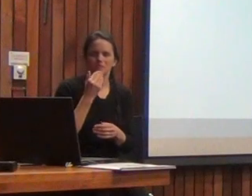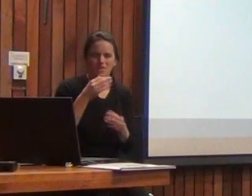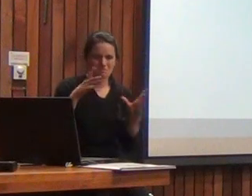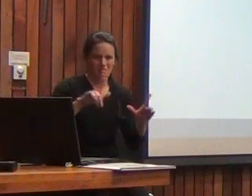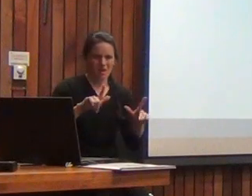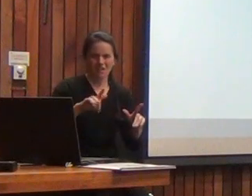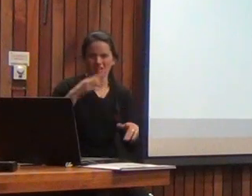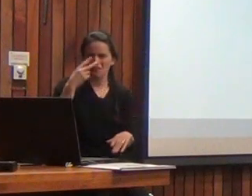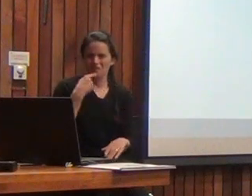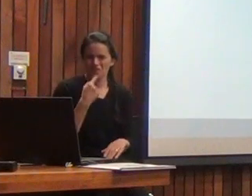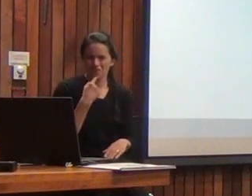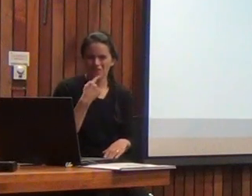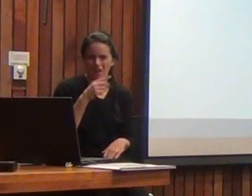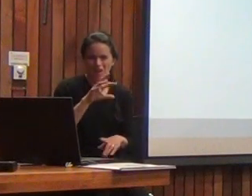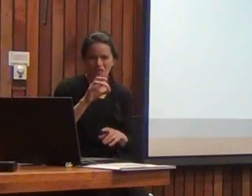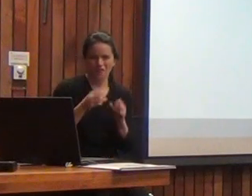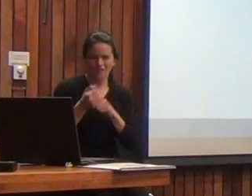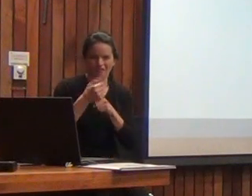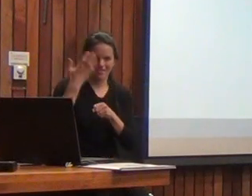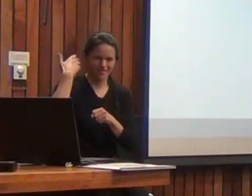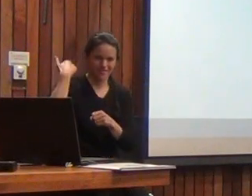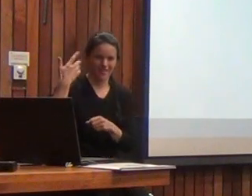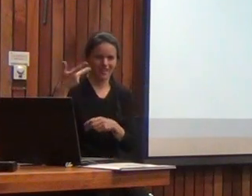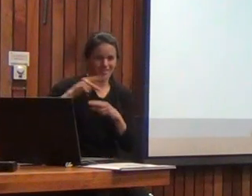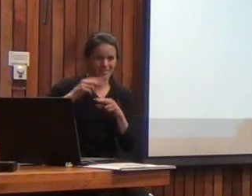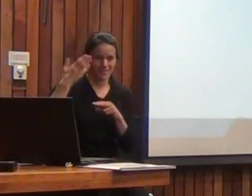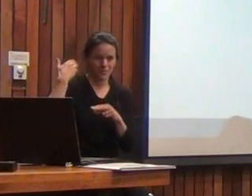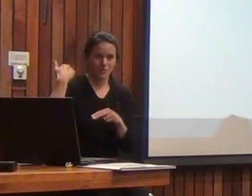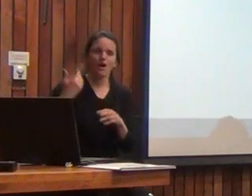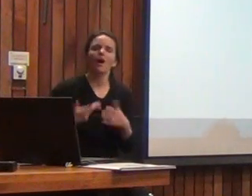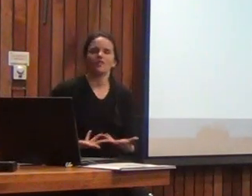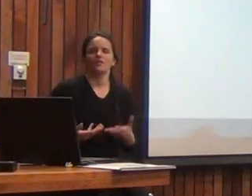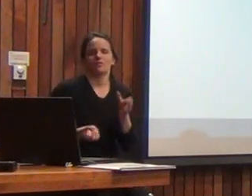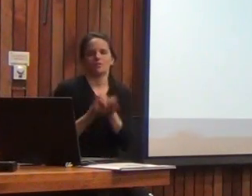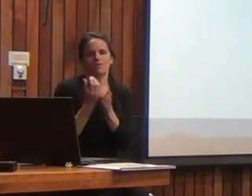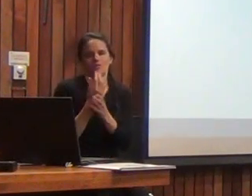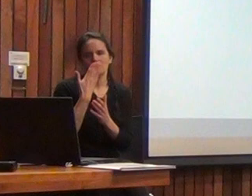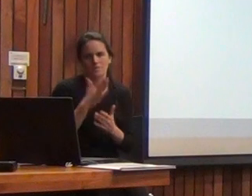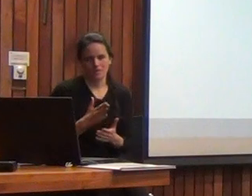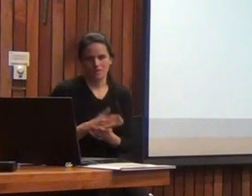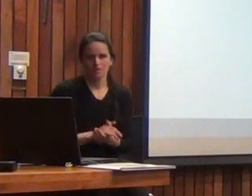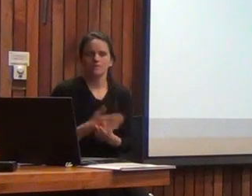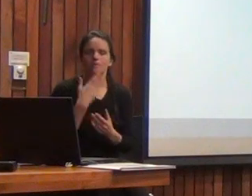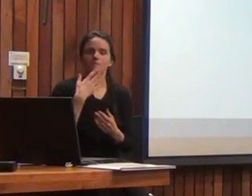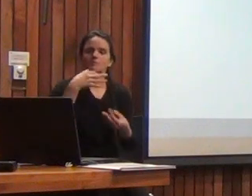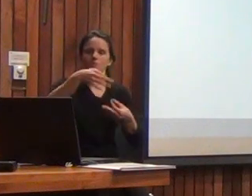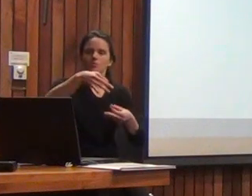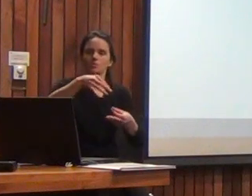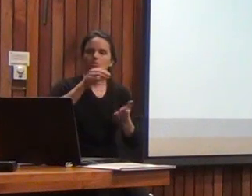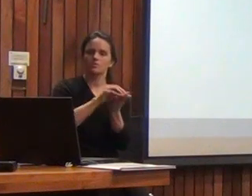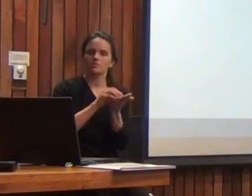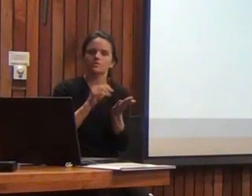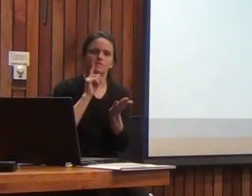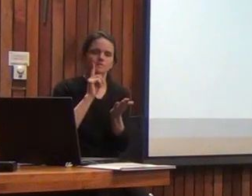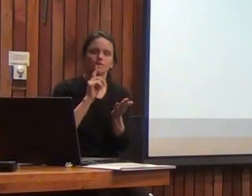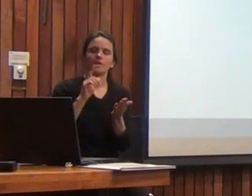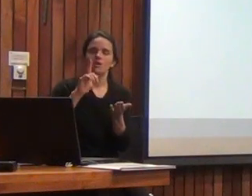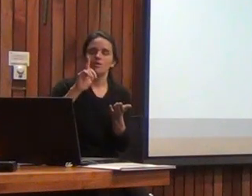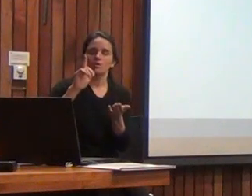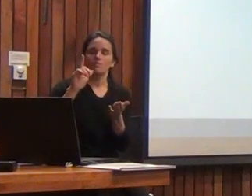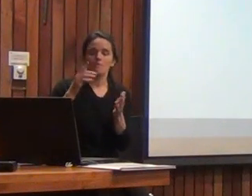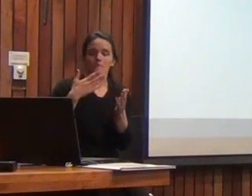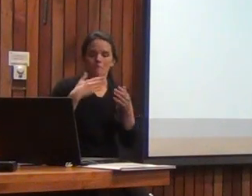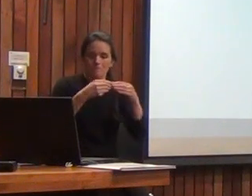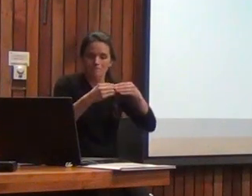la verdad súper noventeras ahora eso ya estaba un poquito más nuevo hay un los protocolos incluyen también un mayor espacio para registrar las